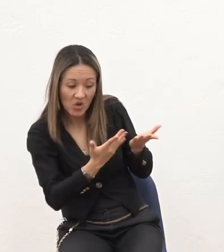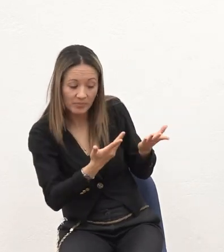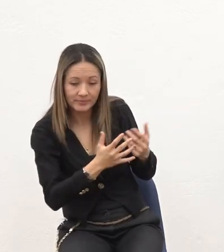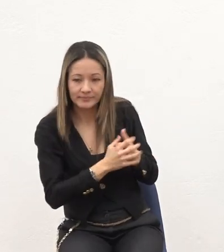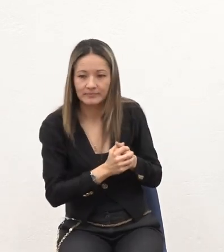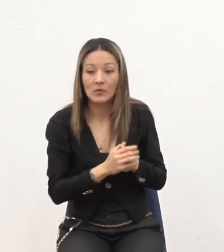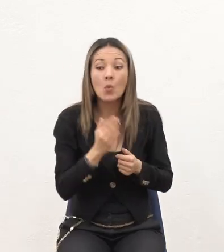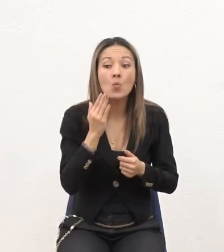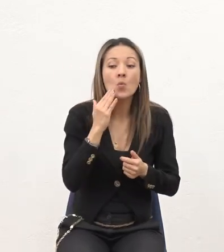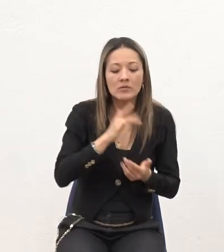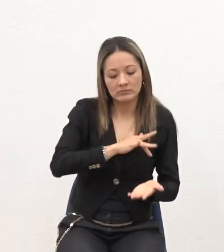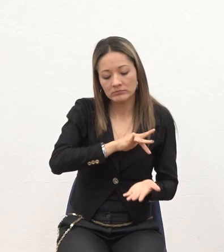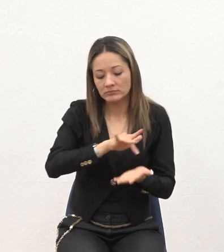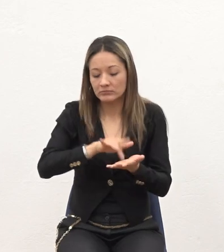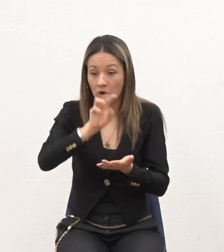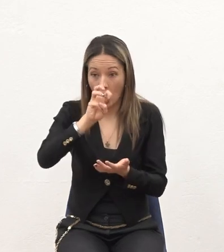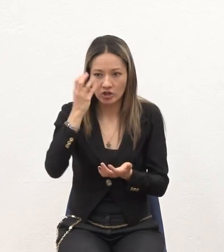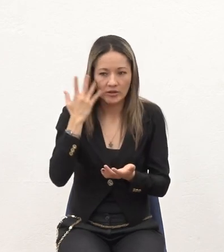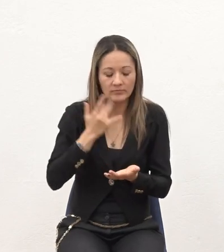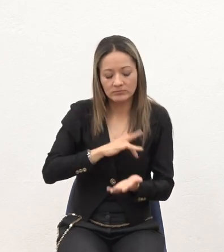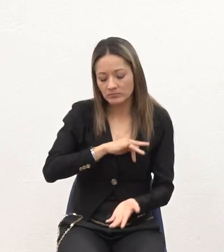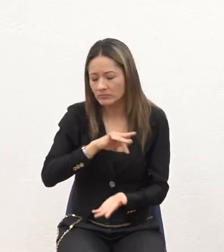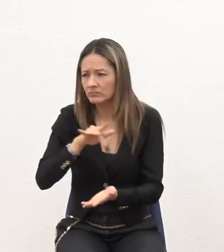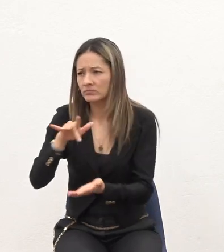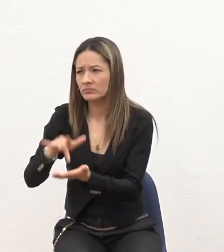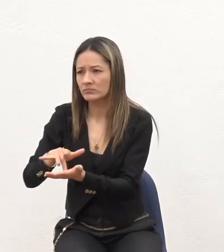Cuando volví a los ocho días Me destapó